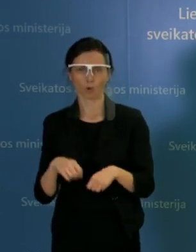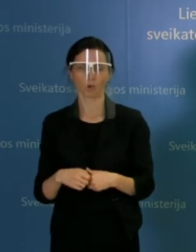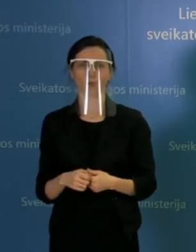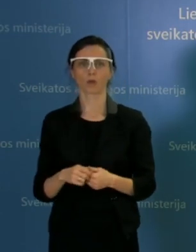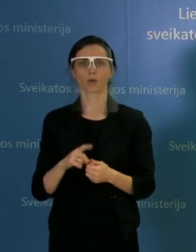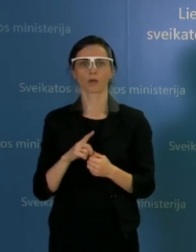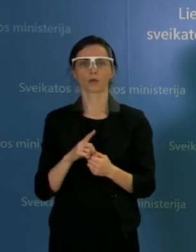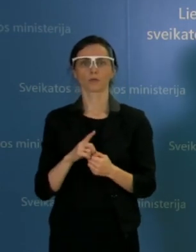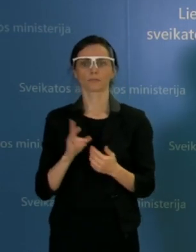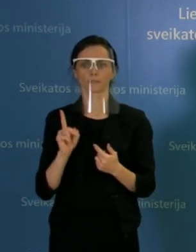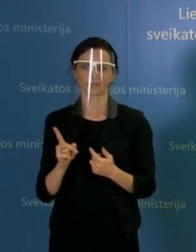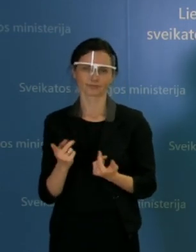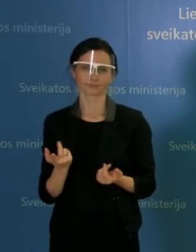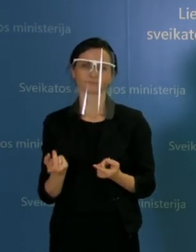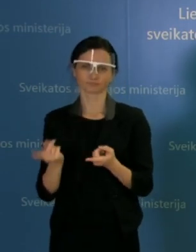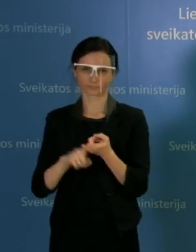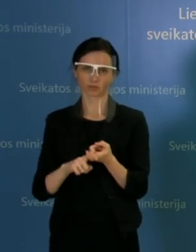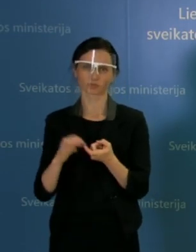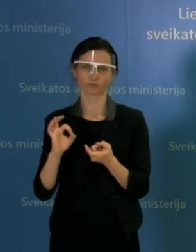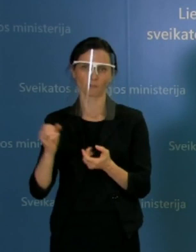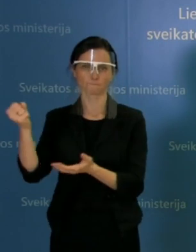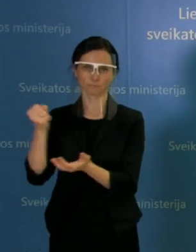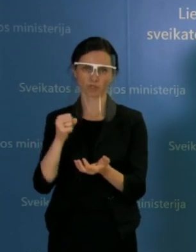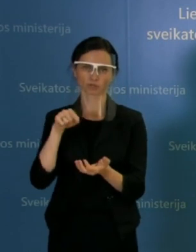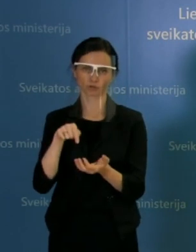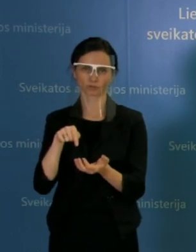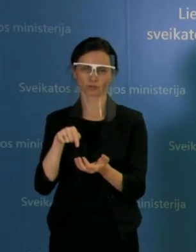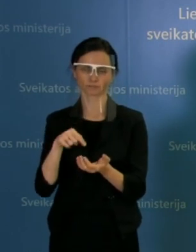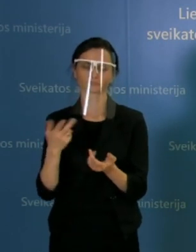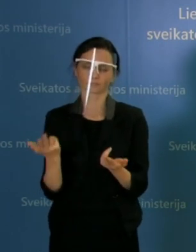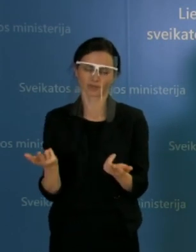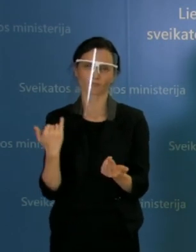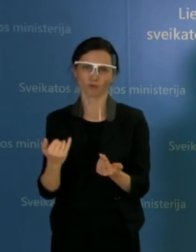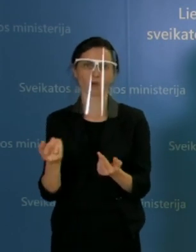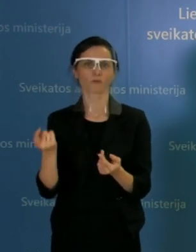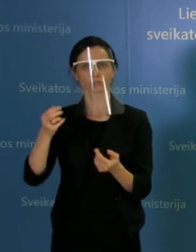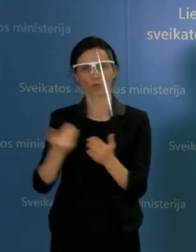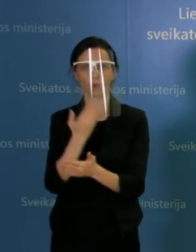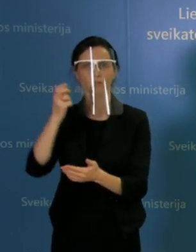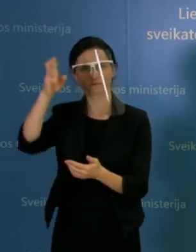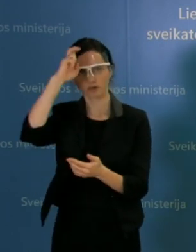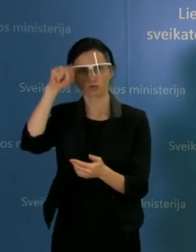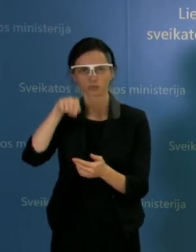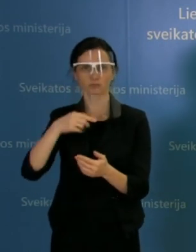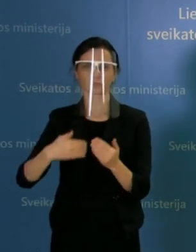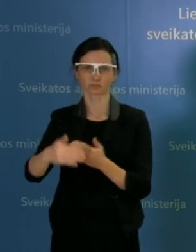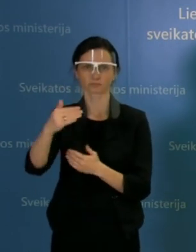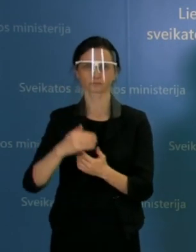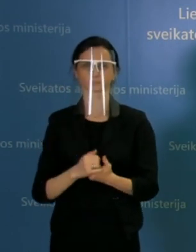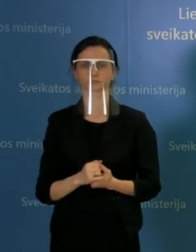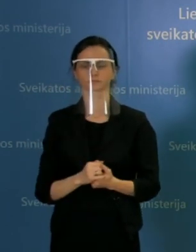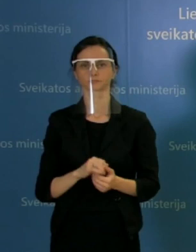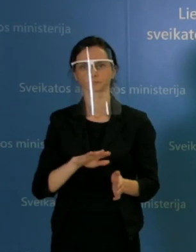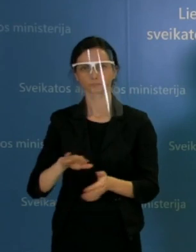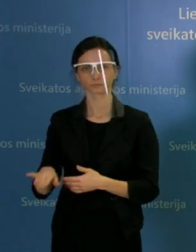susiję ir su biudžeto pakeitimais, jau priims ir nauja vyriausybė. Jungė, mes prie kitos